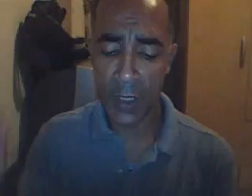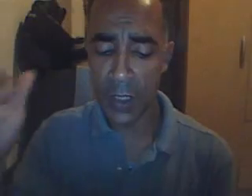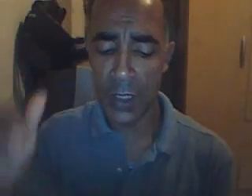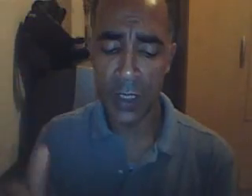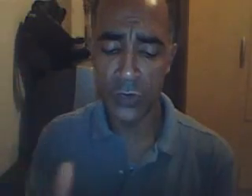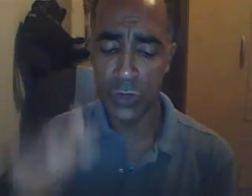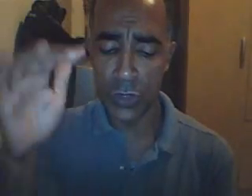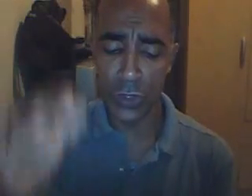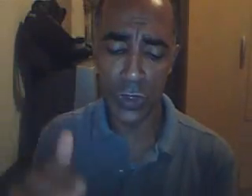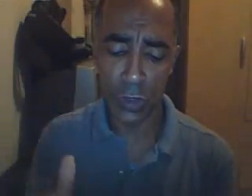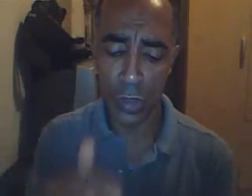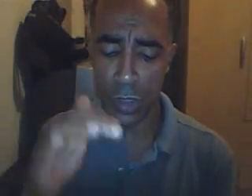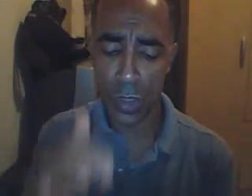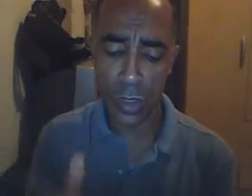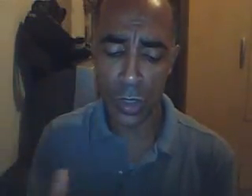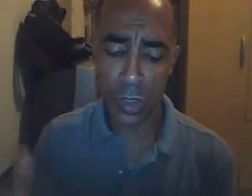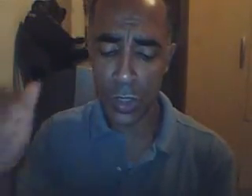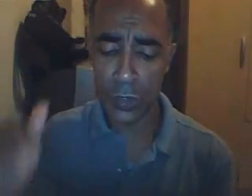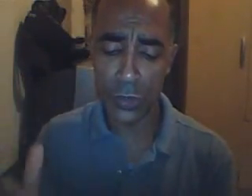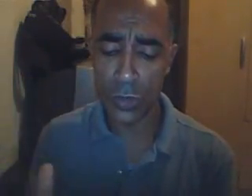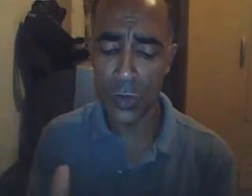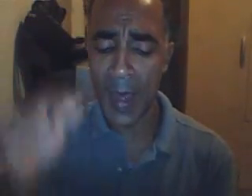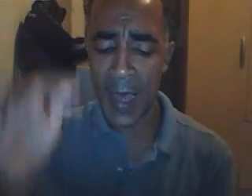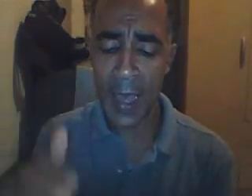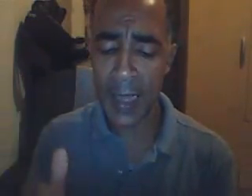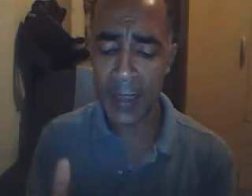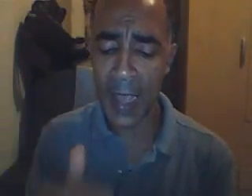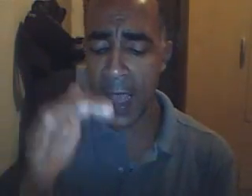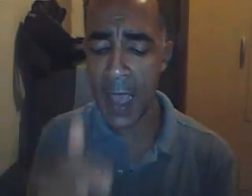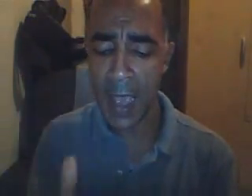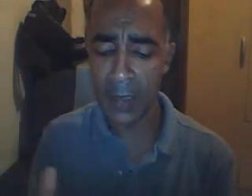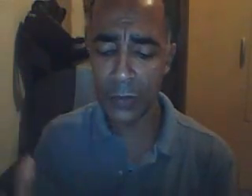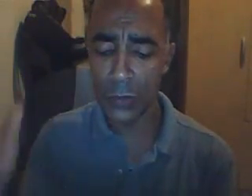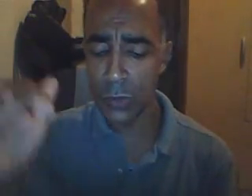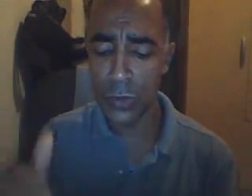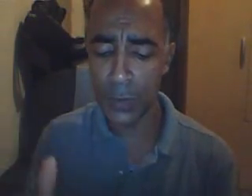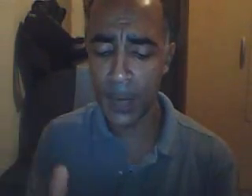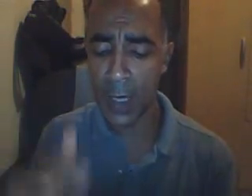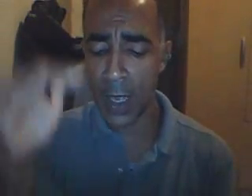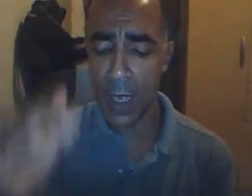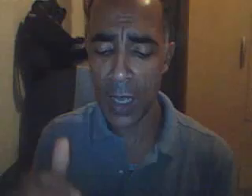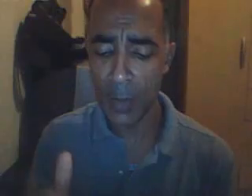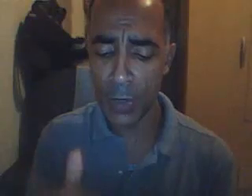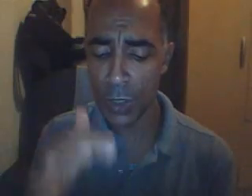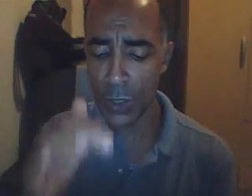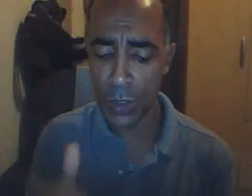de gozo eterno pra mim.